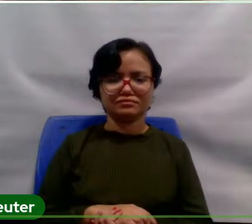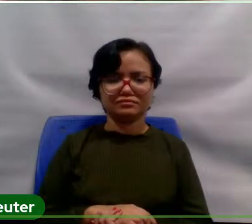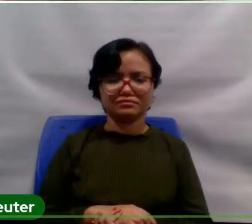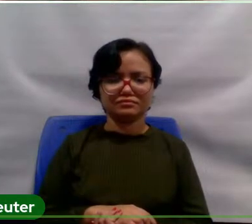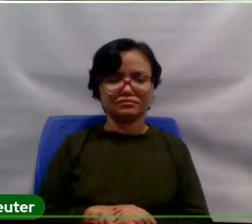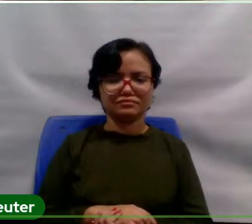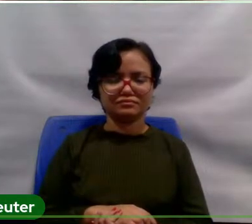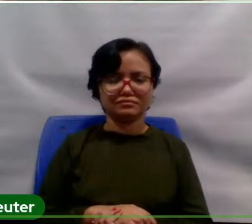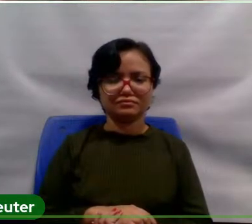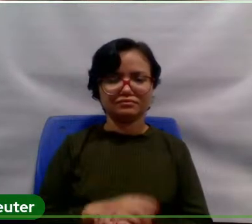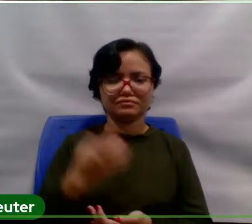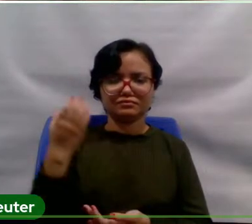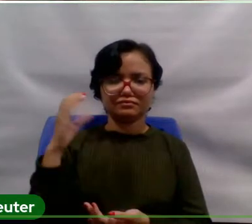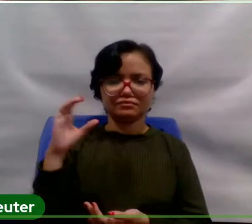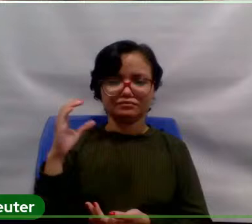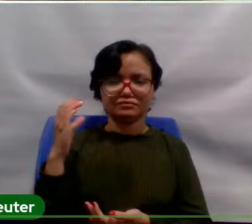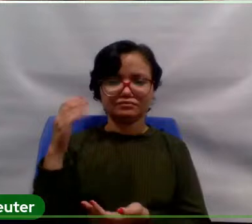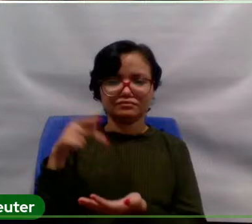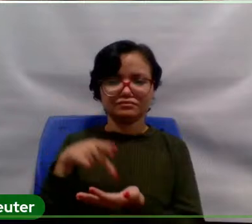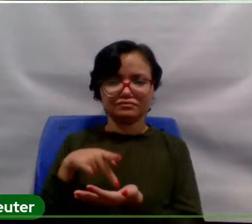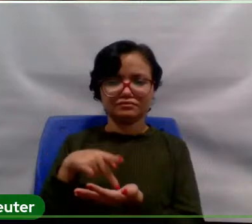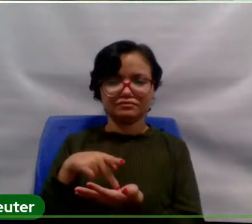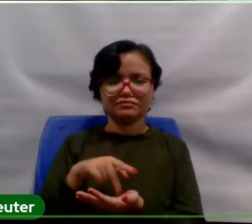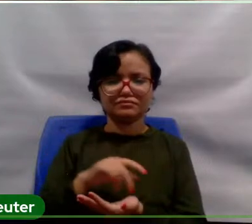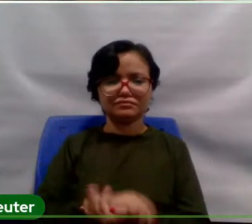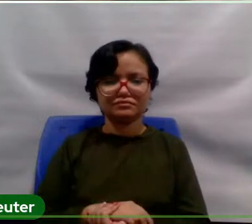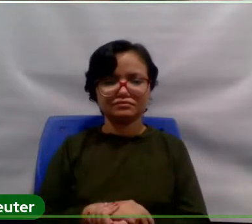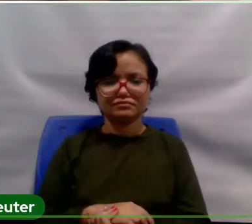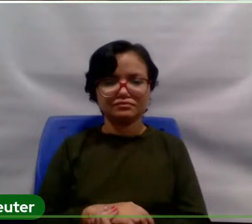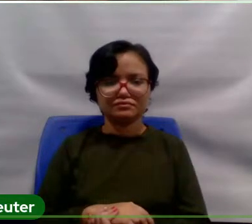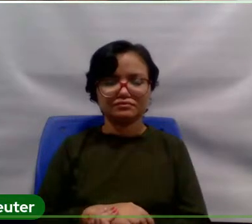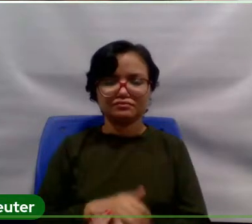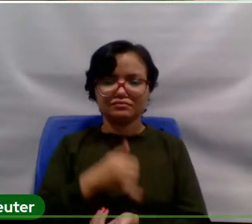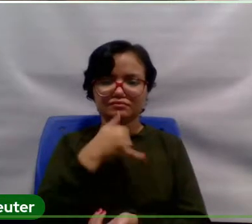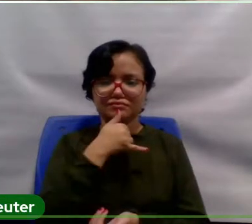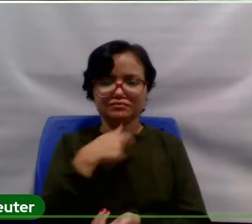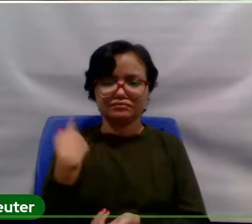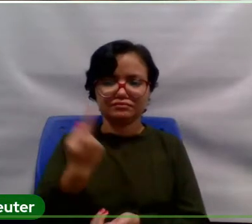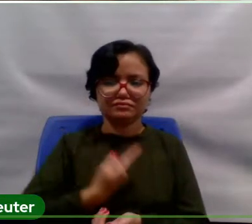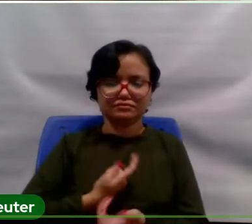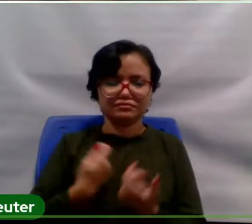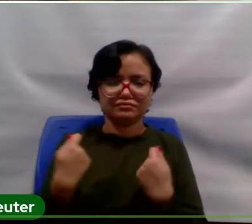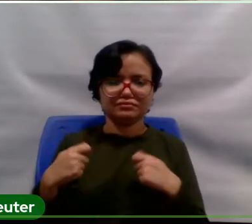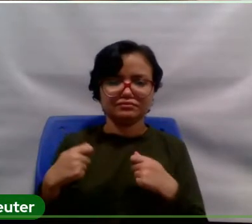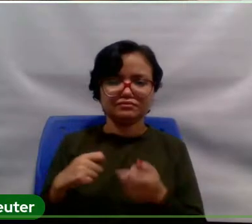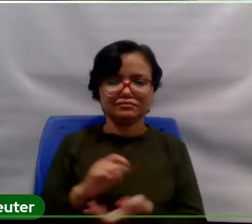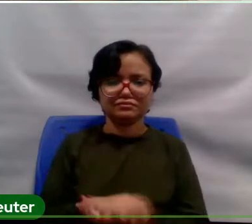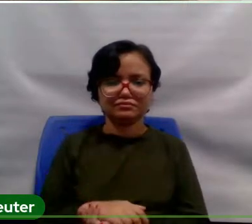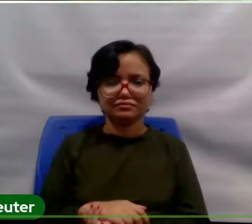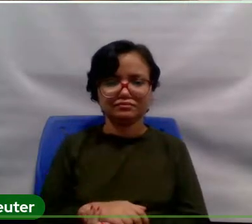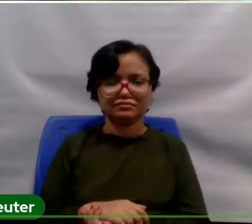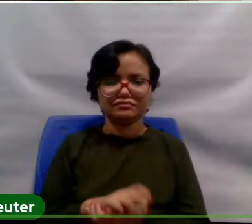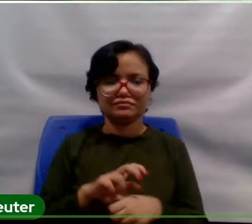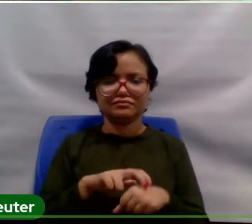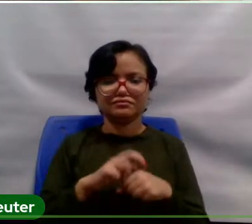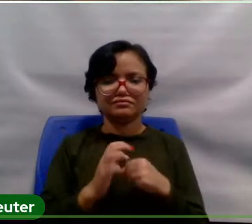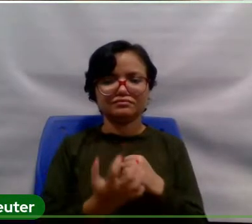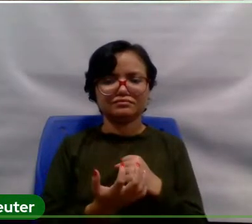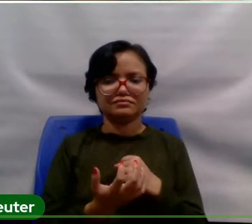A ciência, de fato, né? Infelizmente, nós precisamos de uma pandemia para